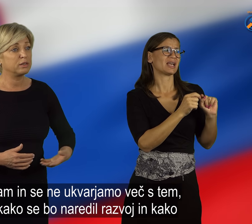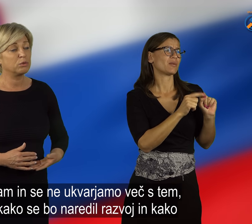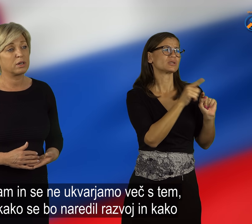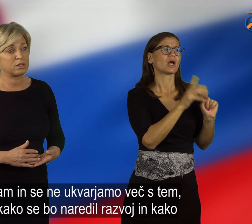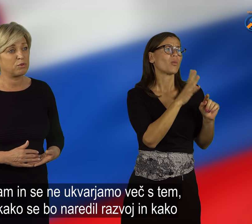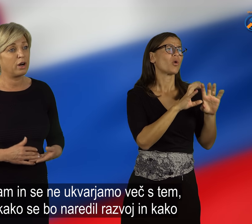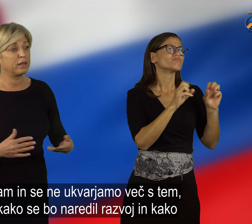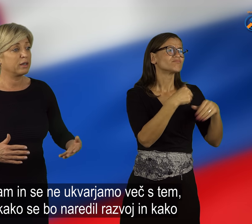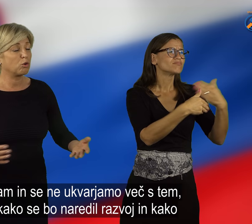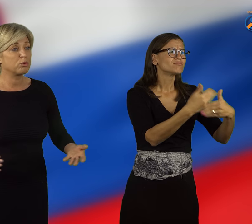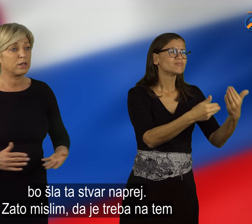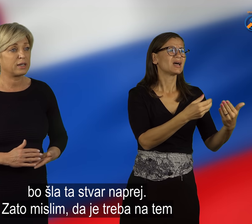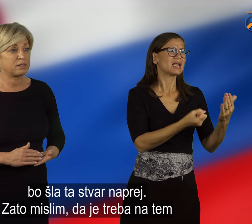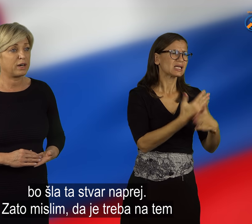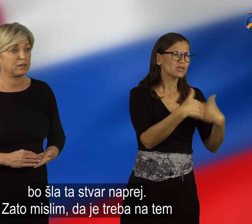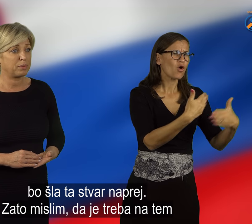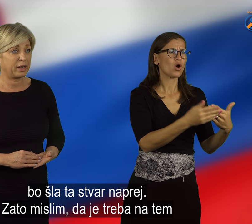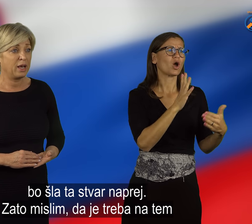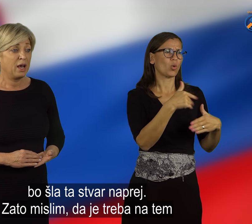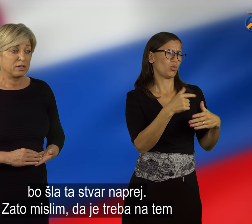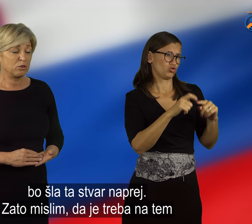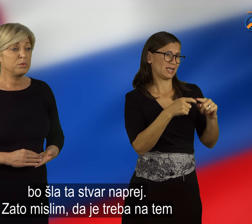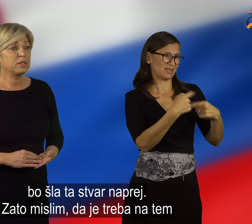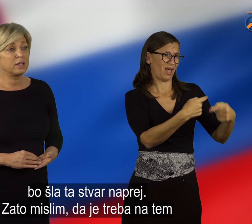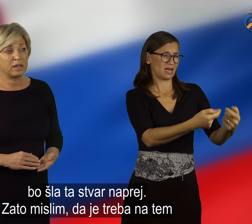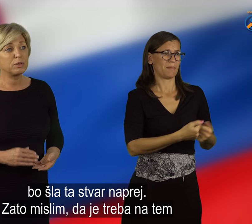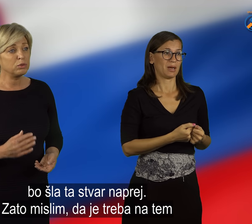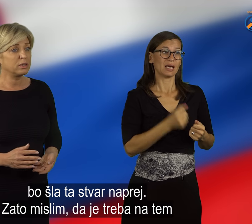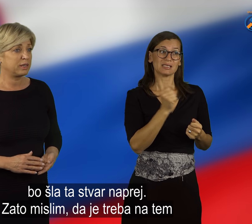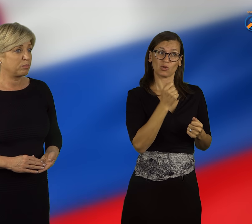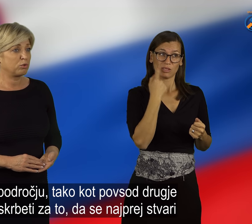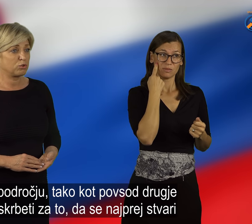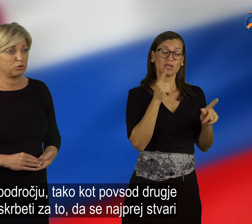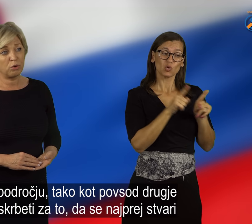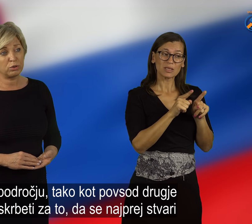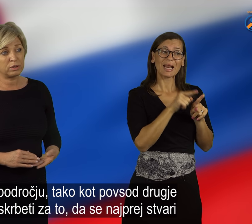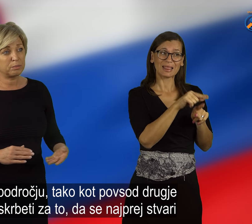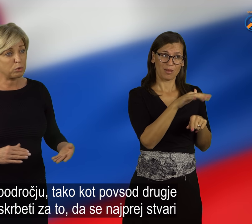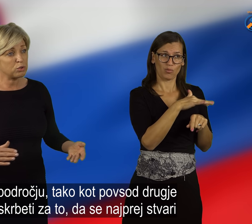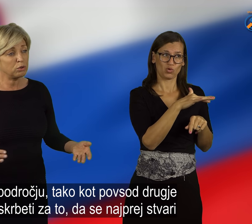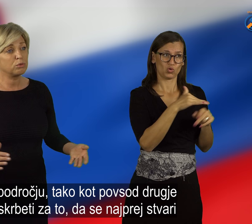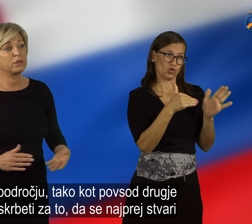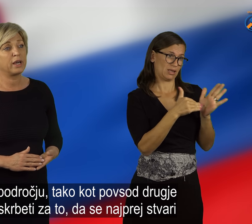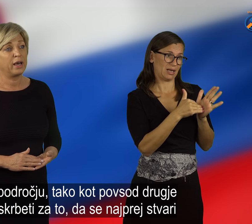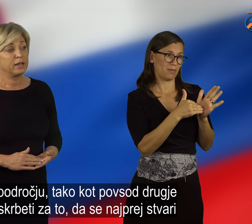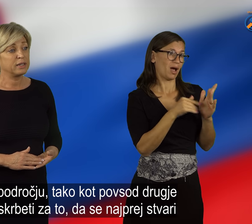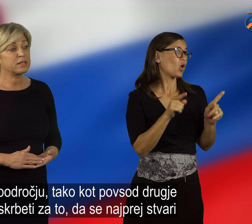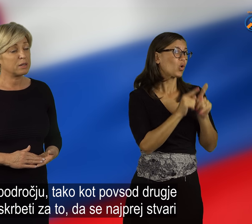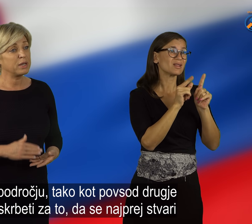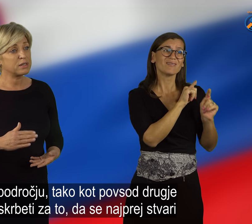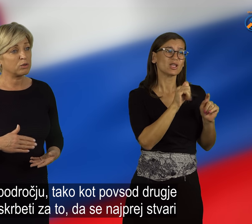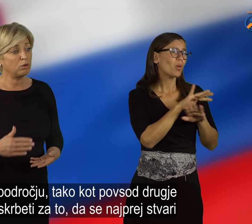naredil razvoj in kako bo šla ta stvar naprej. Zato mislim, da je treba tudi na tem področju, tako kot pa vso druge,